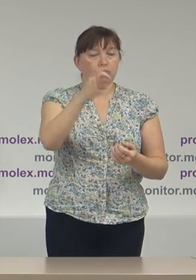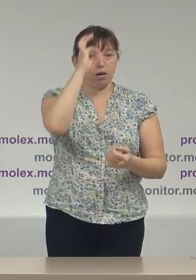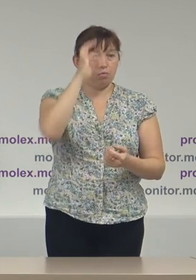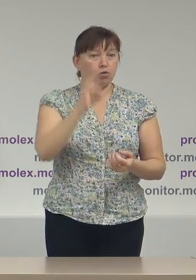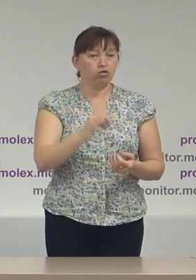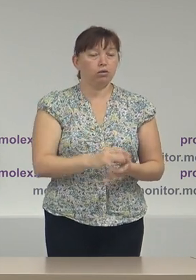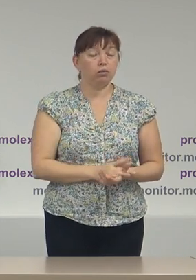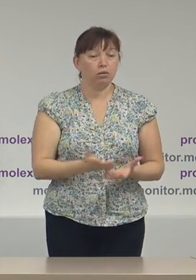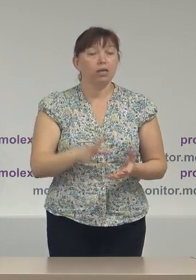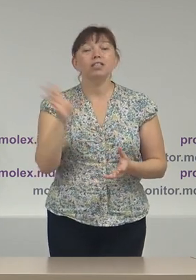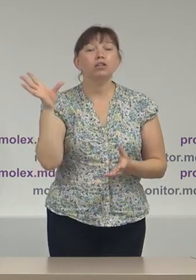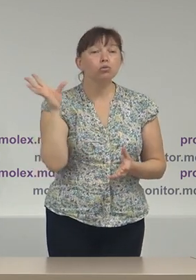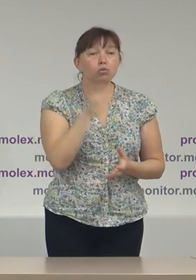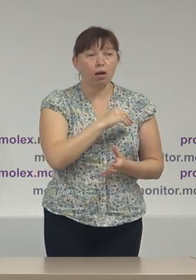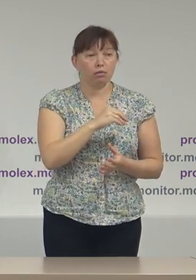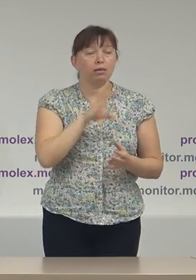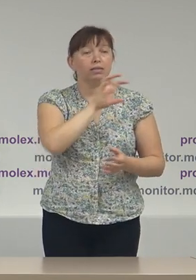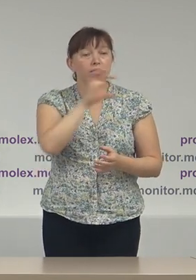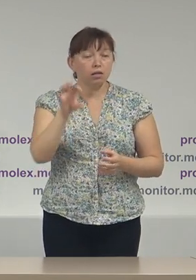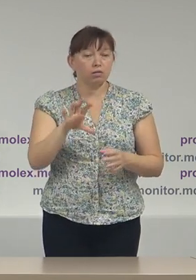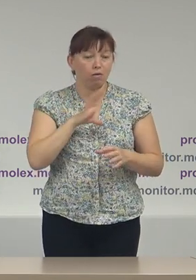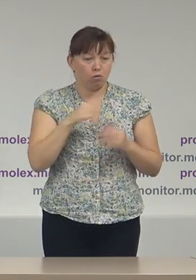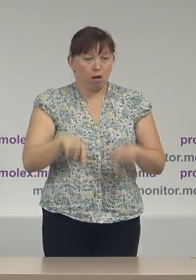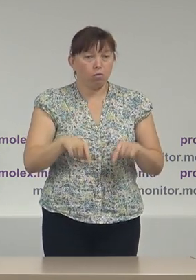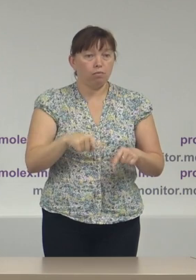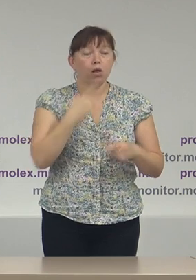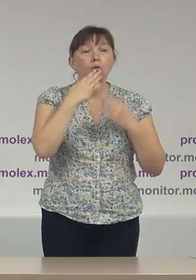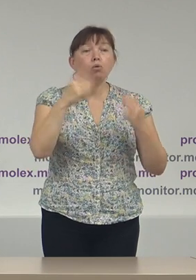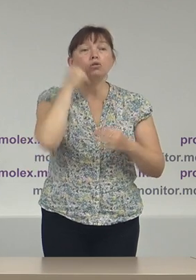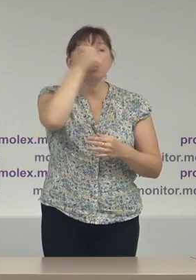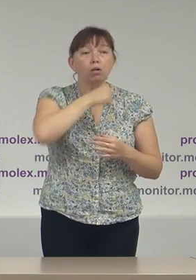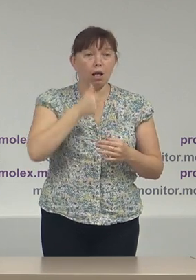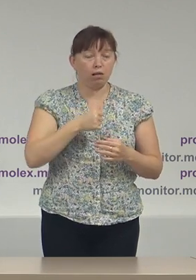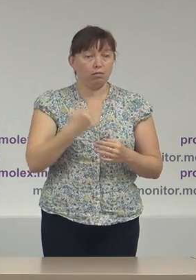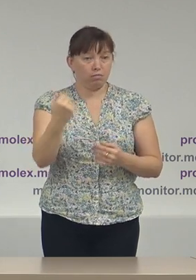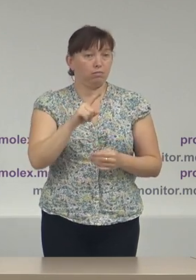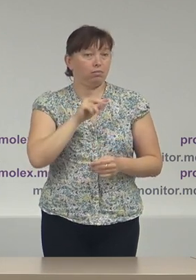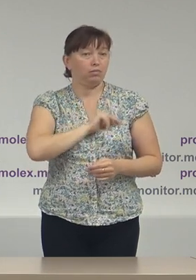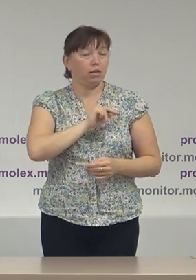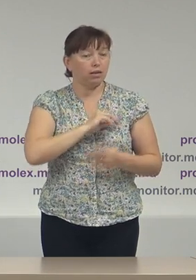% din toate distincțiile oferite sunt în ultimul an de activitate, adică în anul 2020.